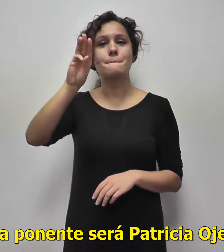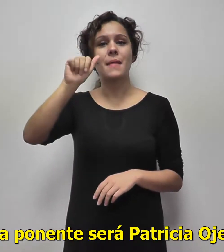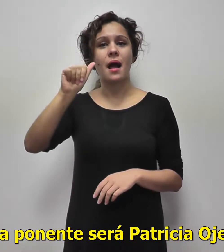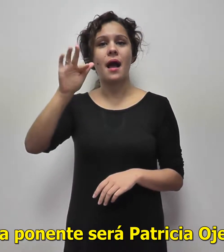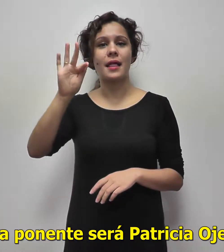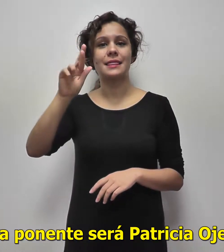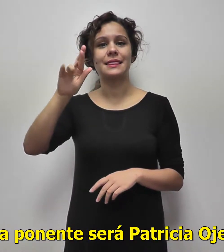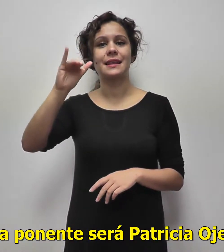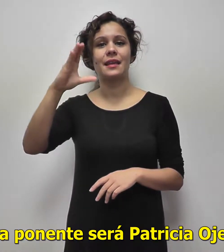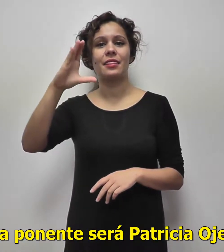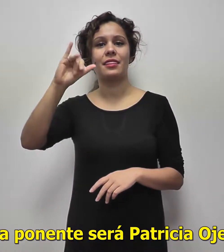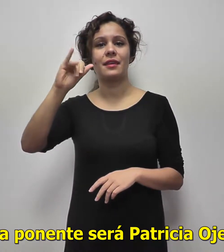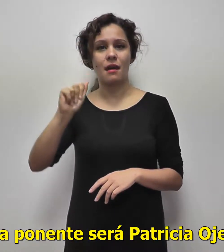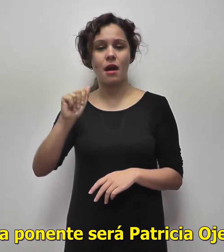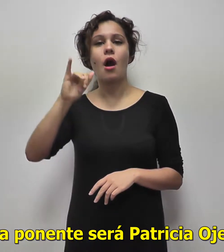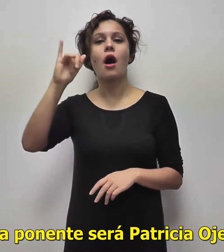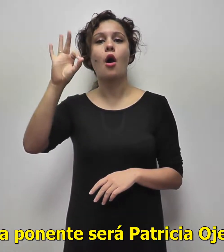Patricia Ojeda